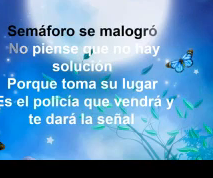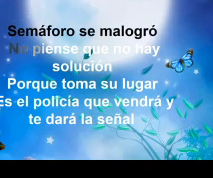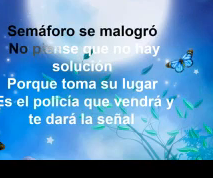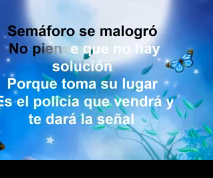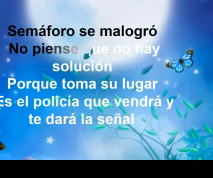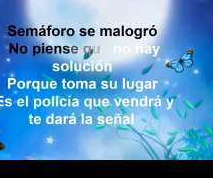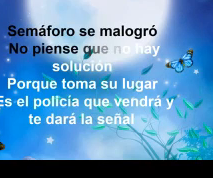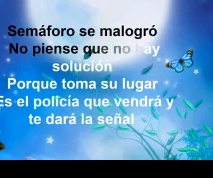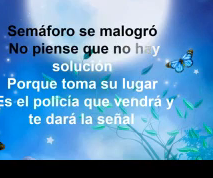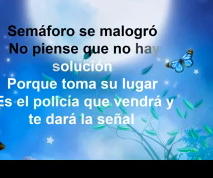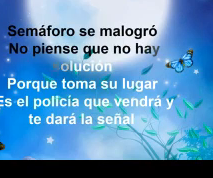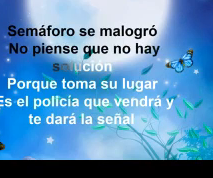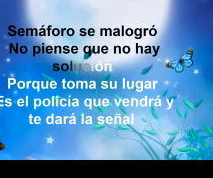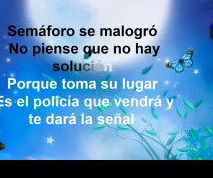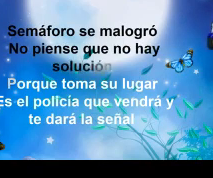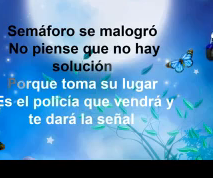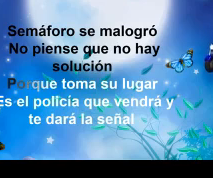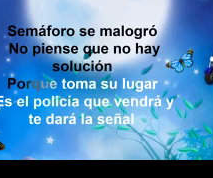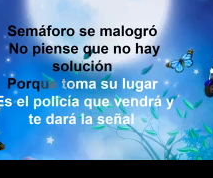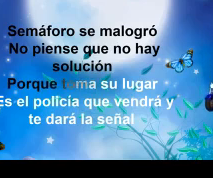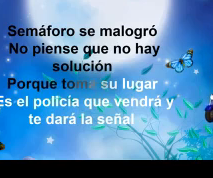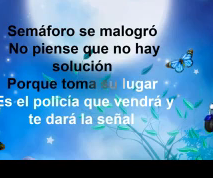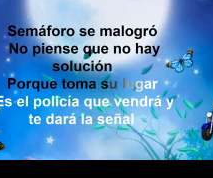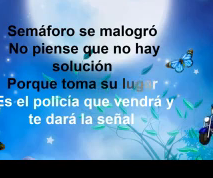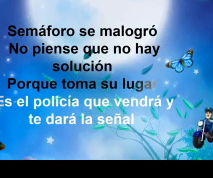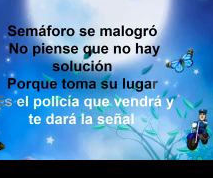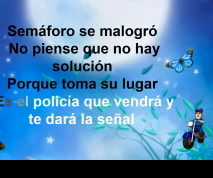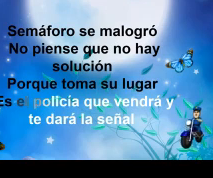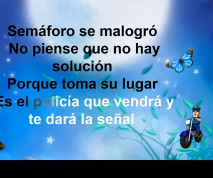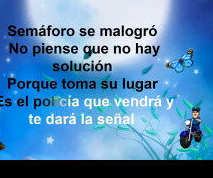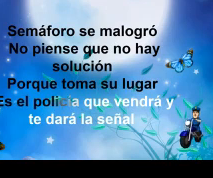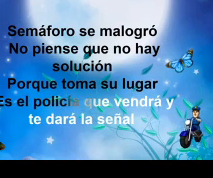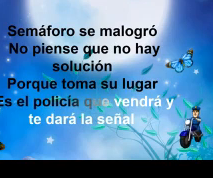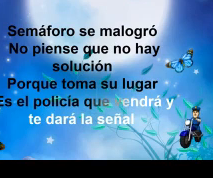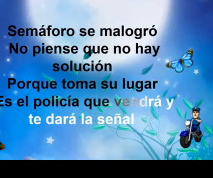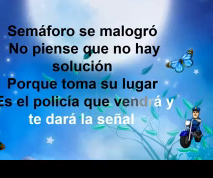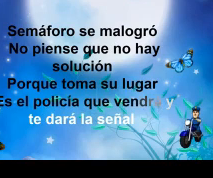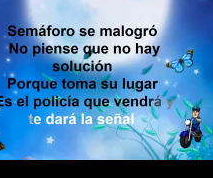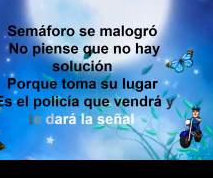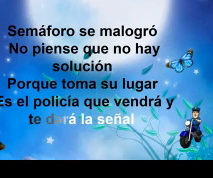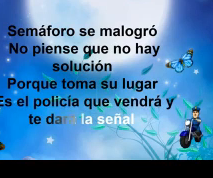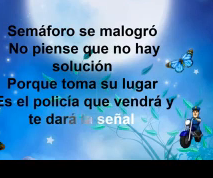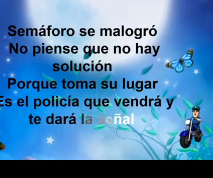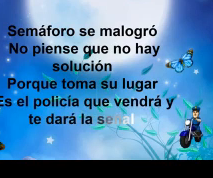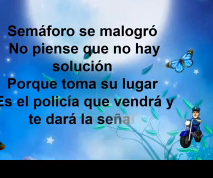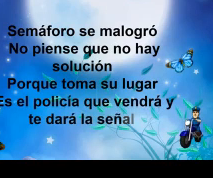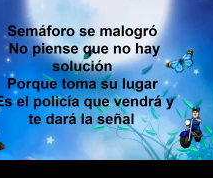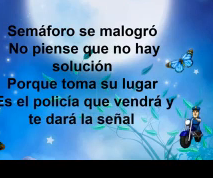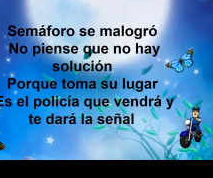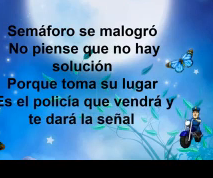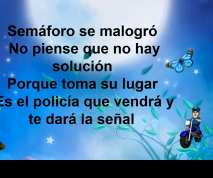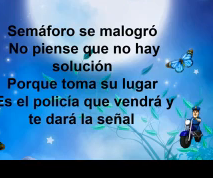el que toma su lugar, es el policía que vendrá y te dará la señal. Verde para